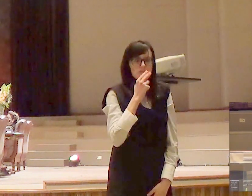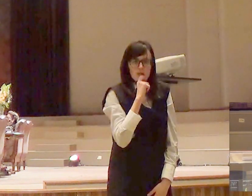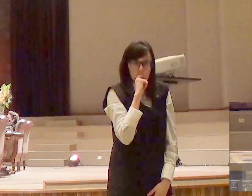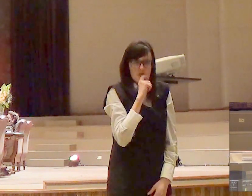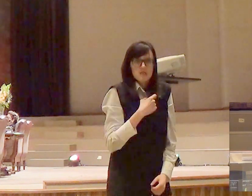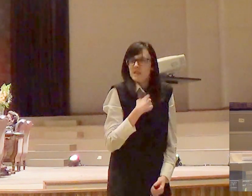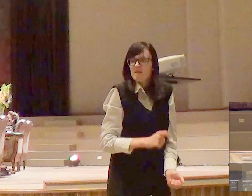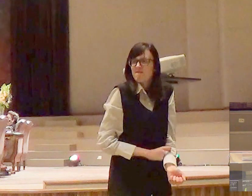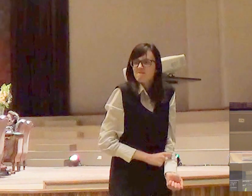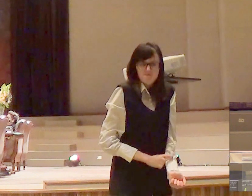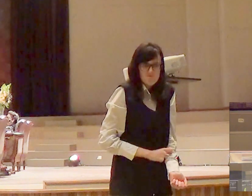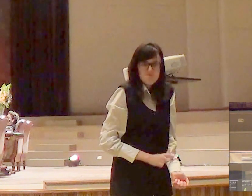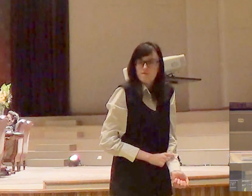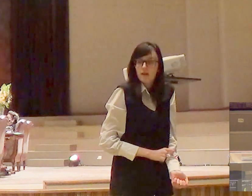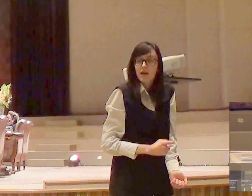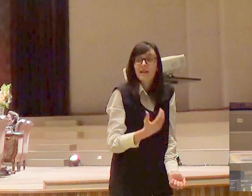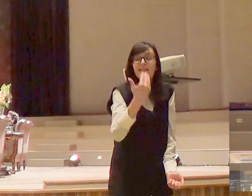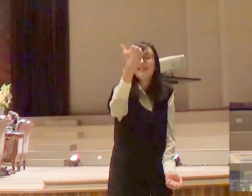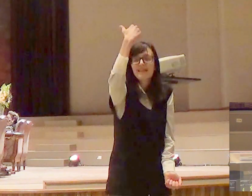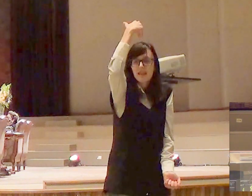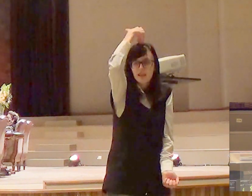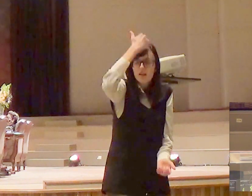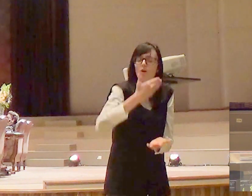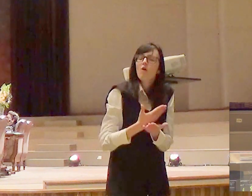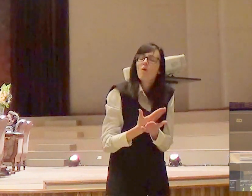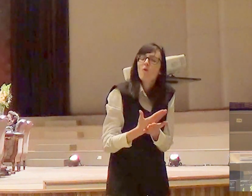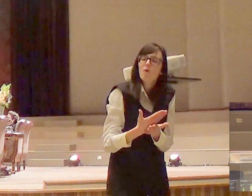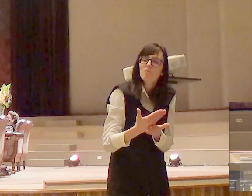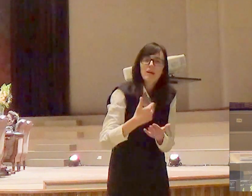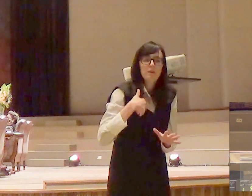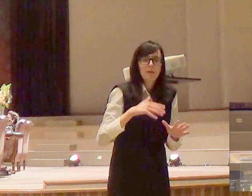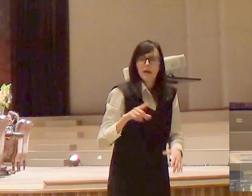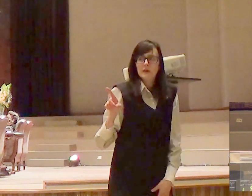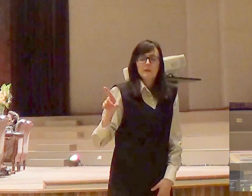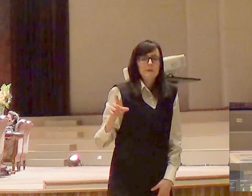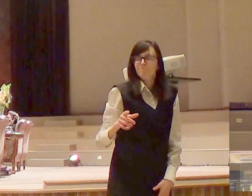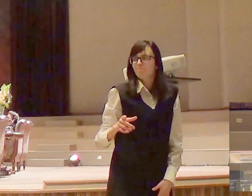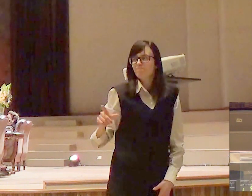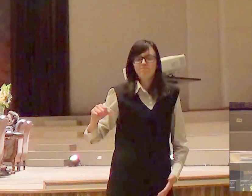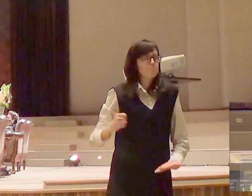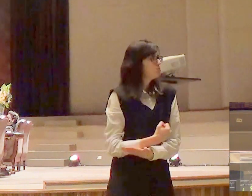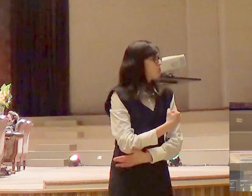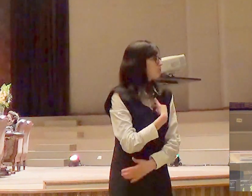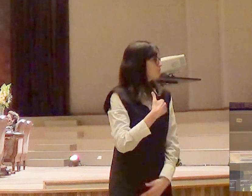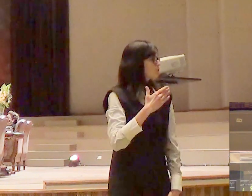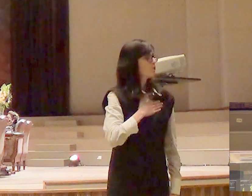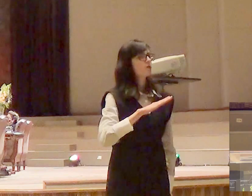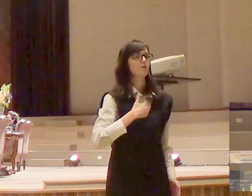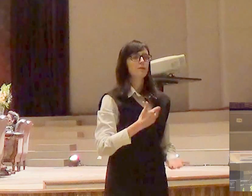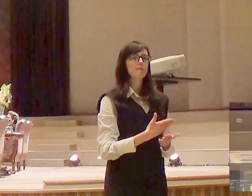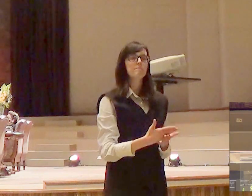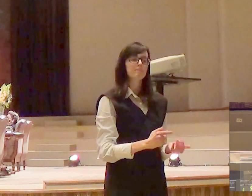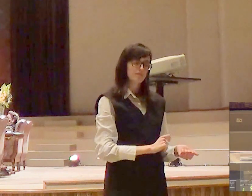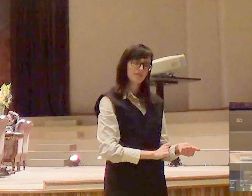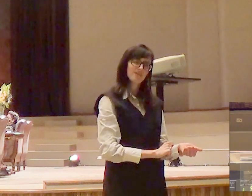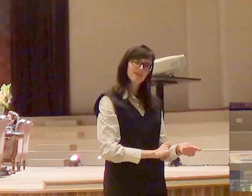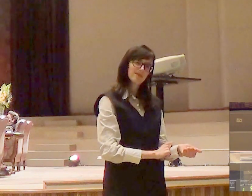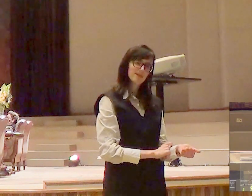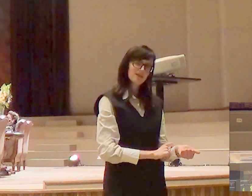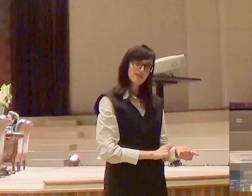rebelião começa, com as coisas amargas, que a gente tem dentro da alma, e que a gente começa a ruminar essas